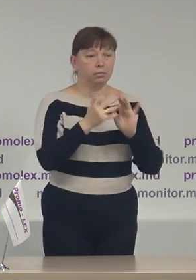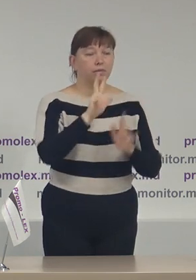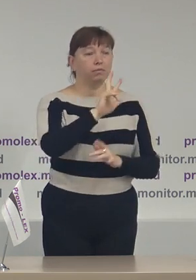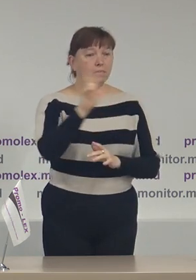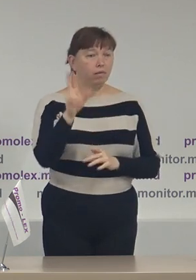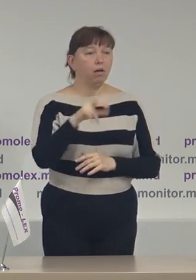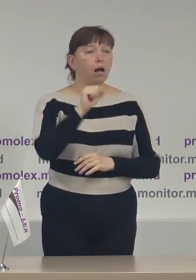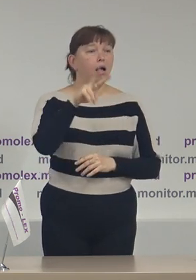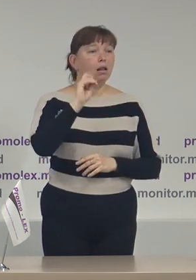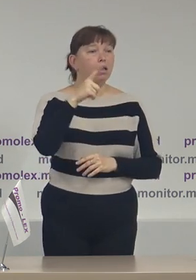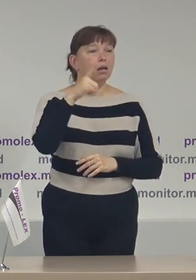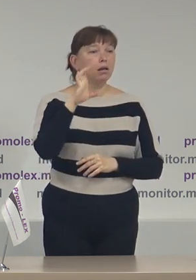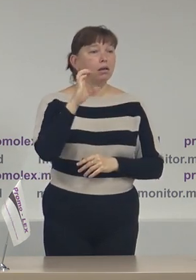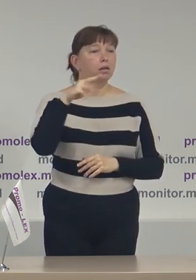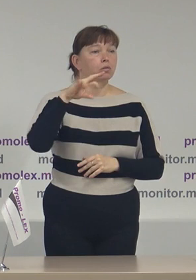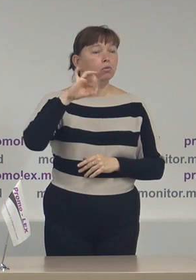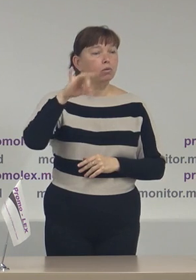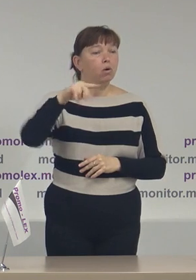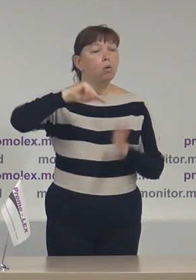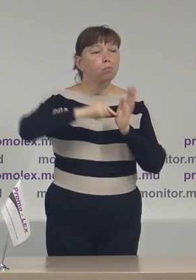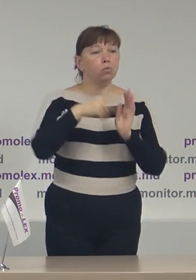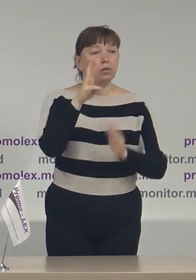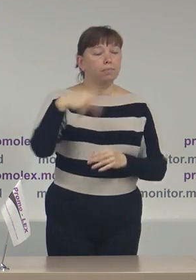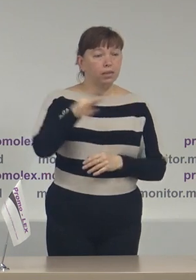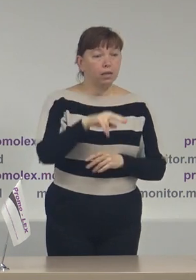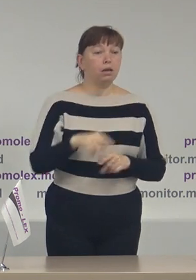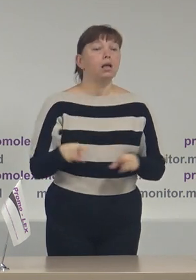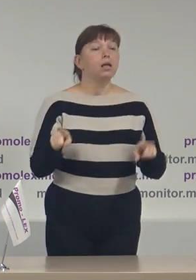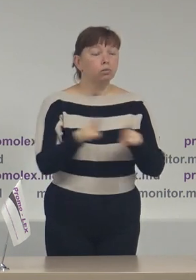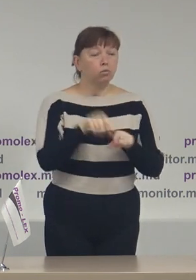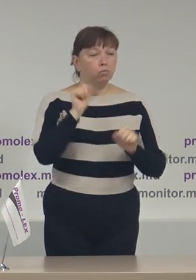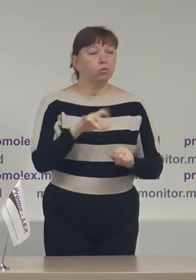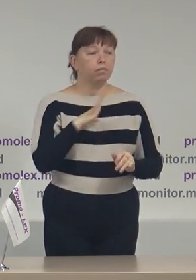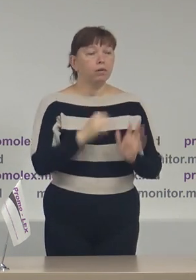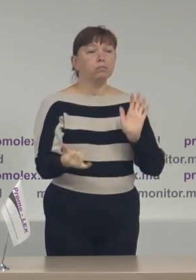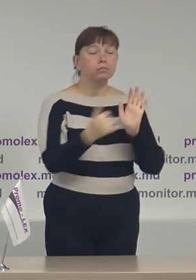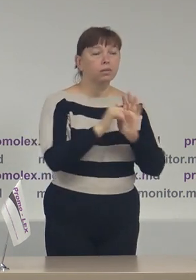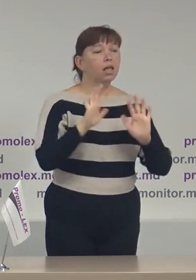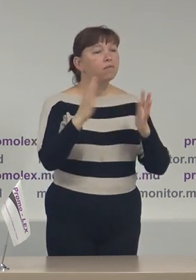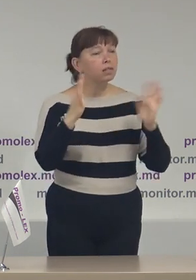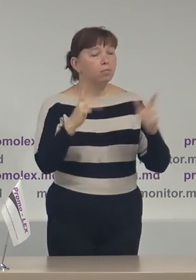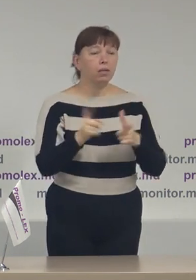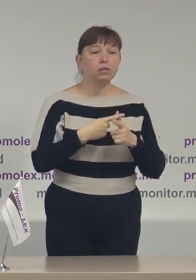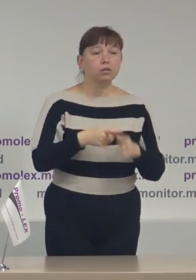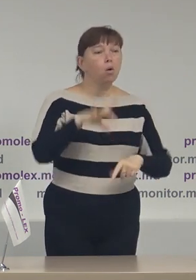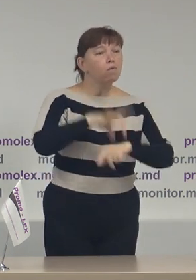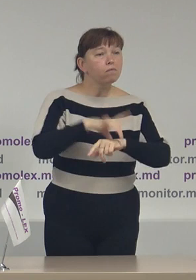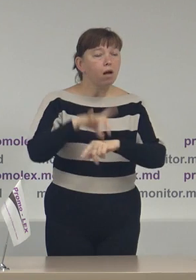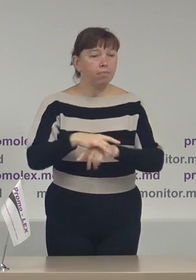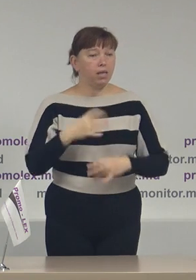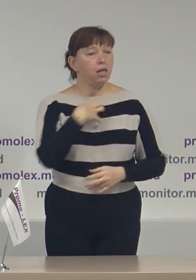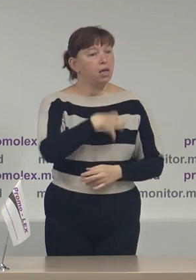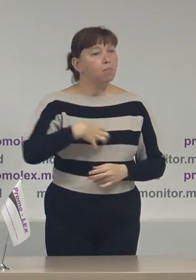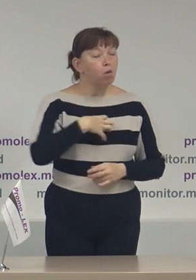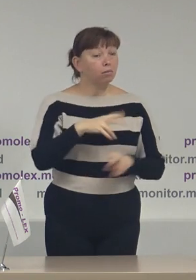.md, dar pe această pagină pot plasa evenimente sau fapte importante în context